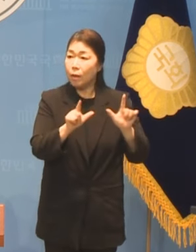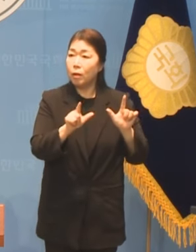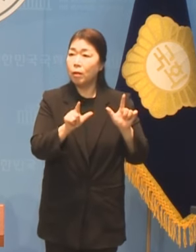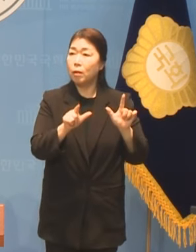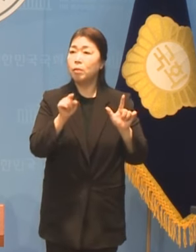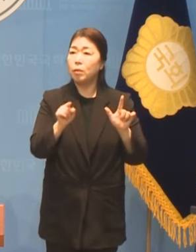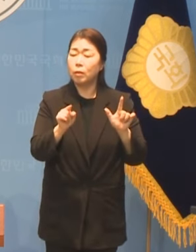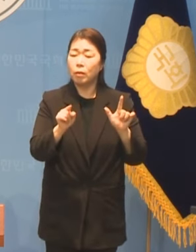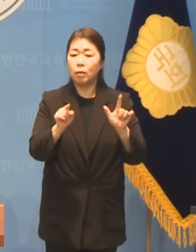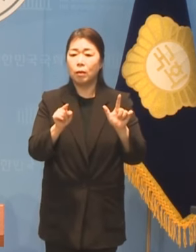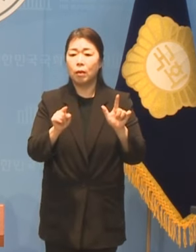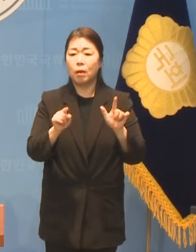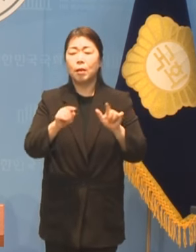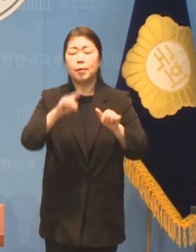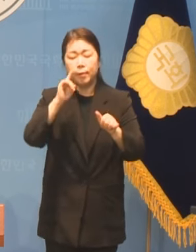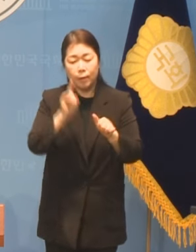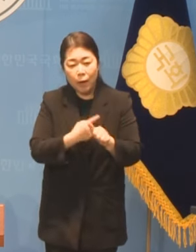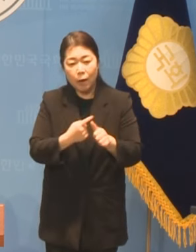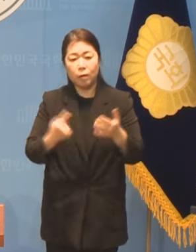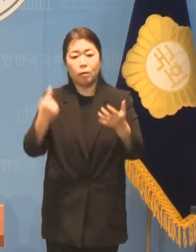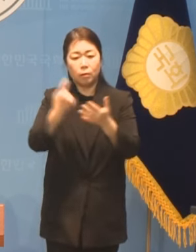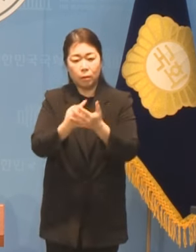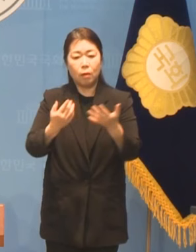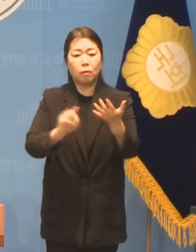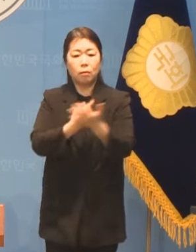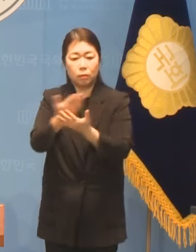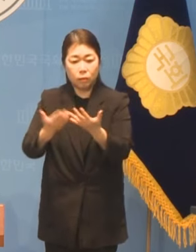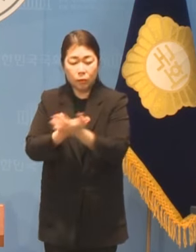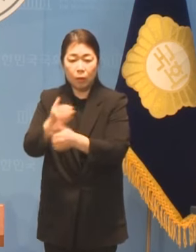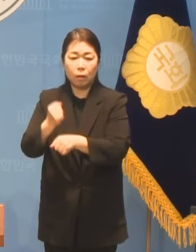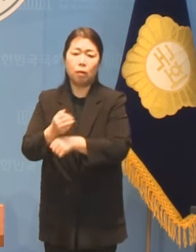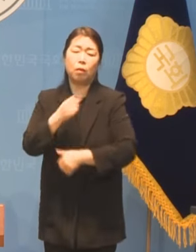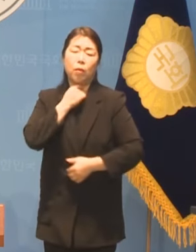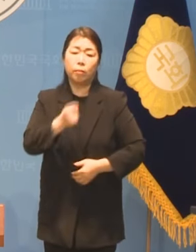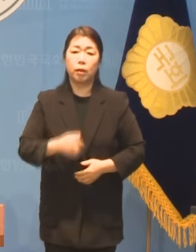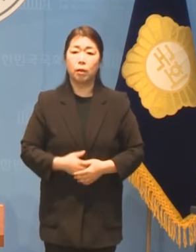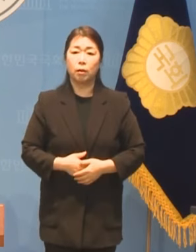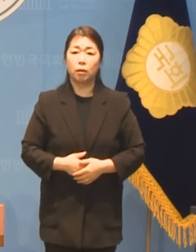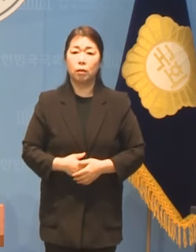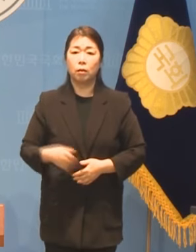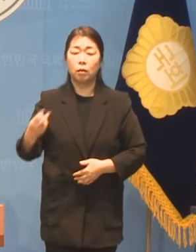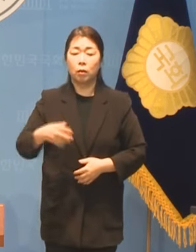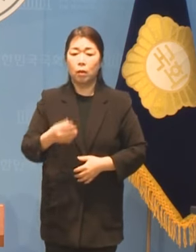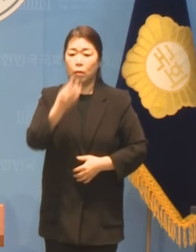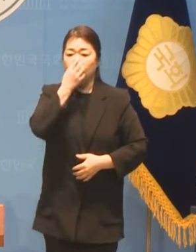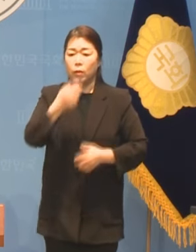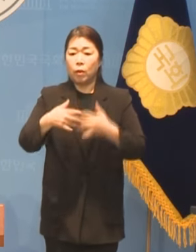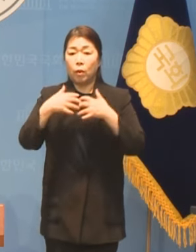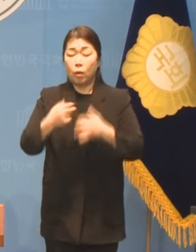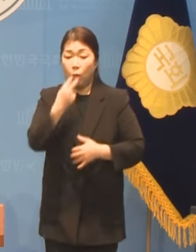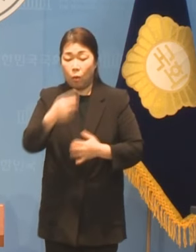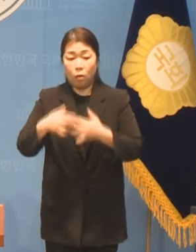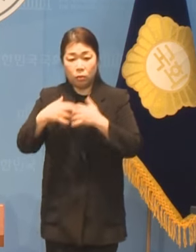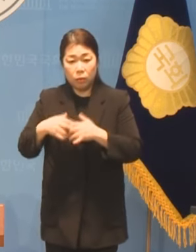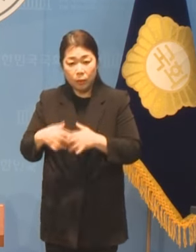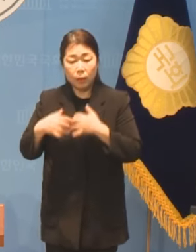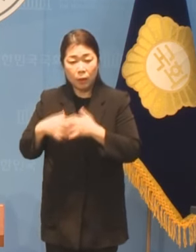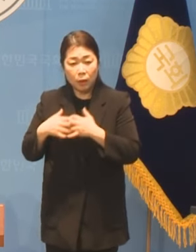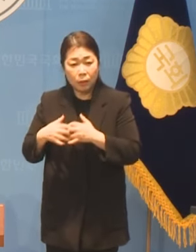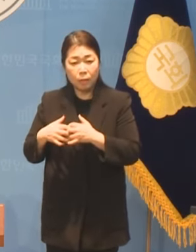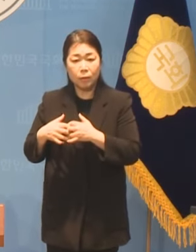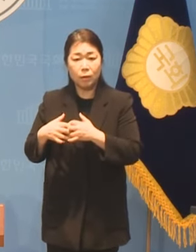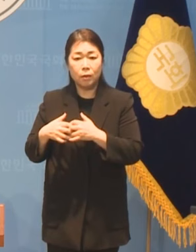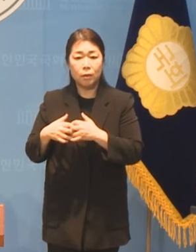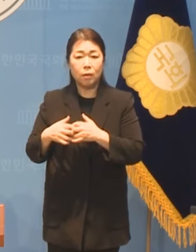않는 미래를 바랍니다 인공호흡기에 의존해야 하는 최중증 장애인들이 돈을 내야만 숨을 쉴 수 있는 나라가